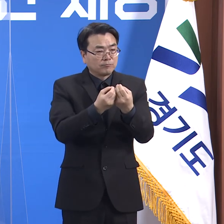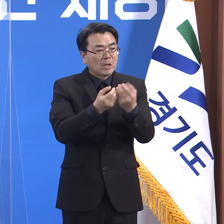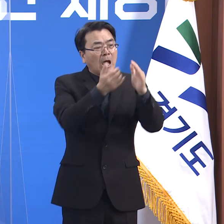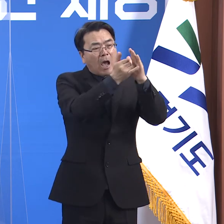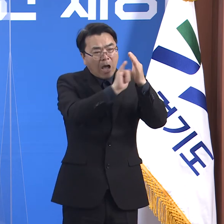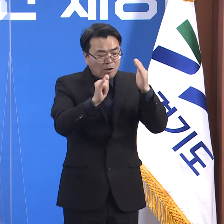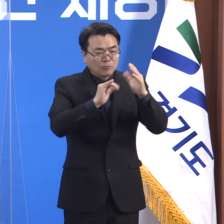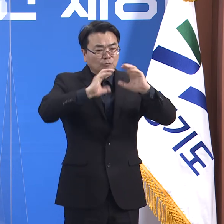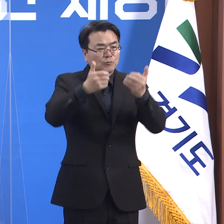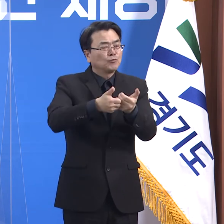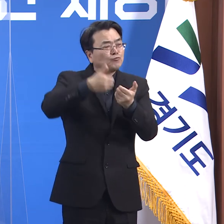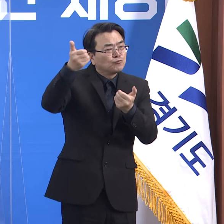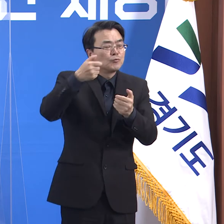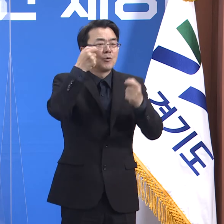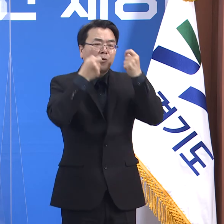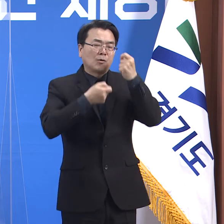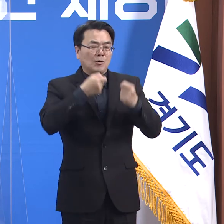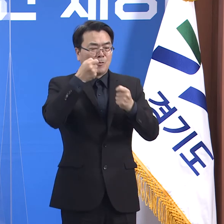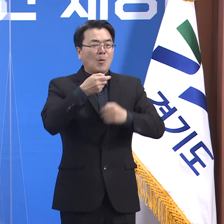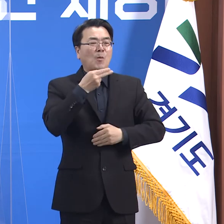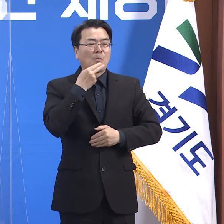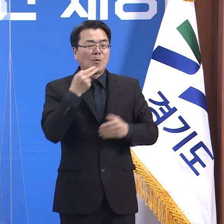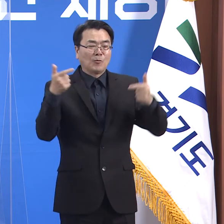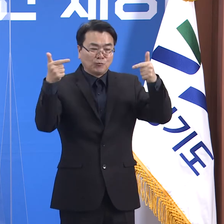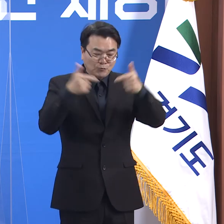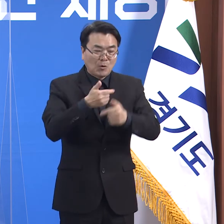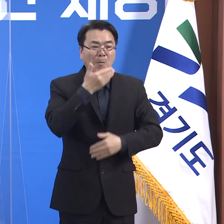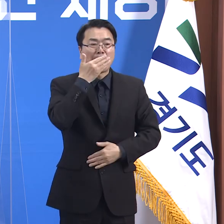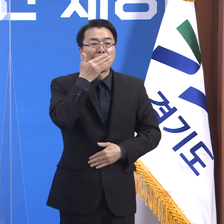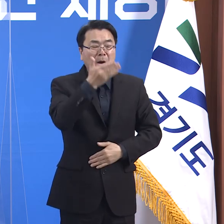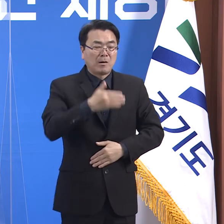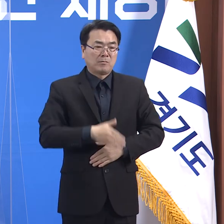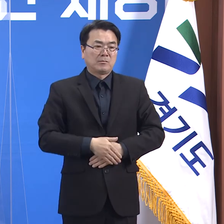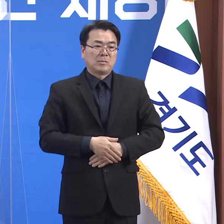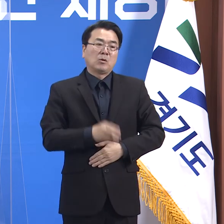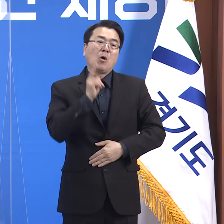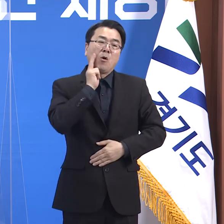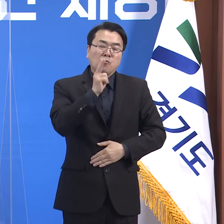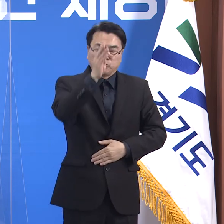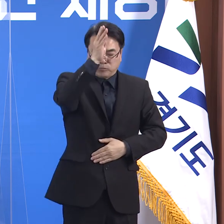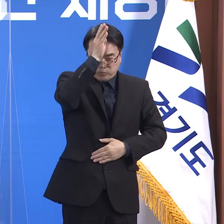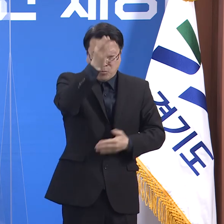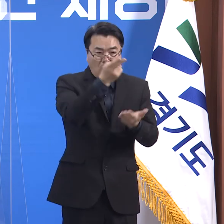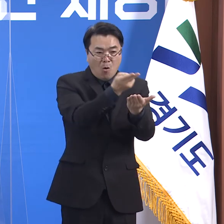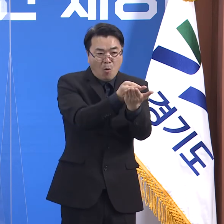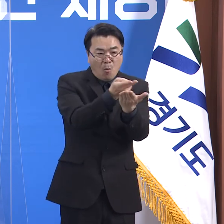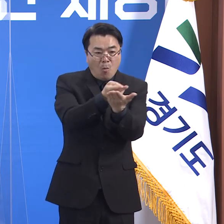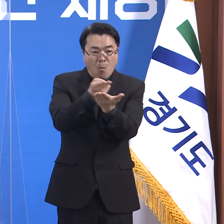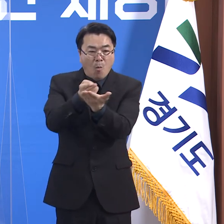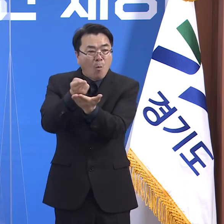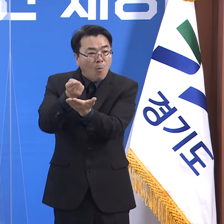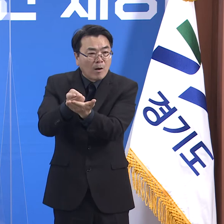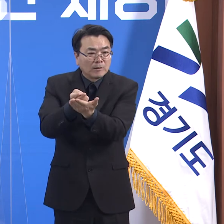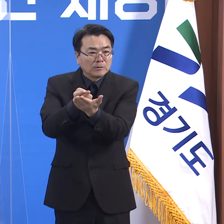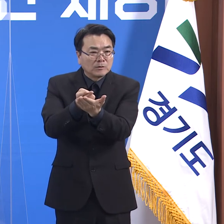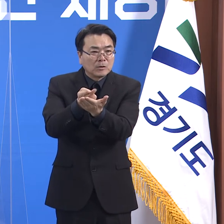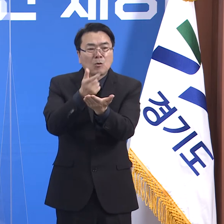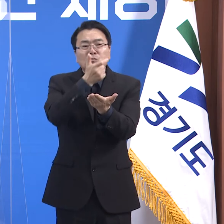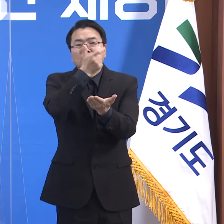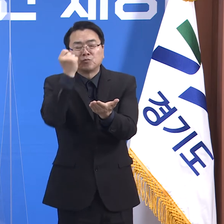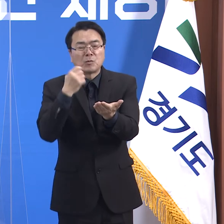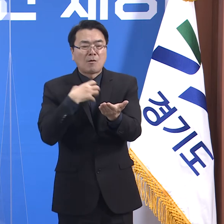줄어들 거라는 얘기고 추가 확보가 쉽지 않은 중환자 치료 자원이 보존된다는 뜻이기 때문입니다.